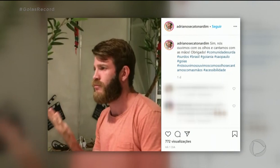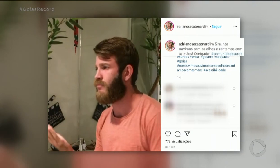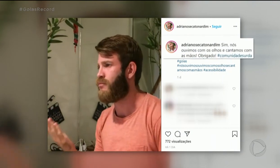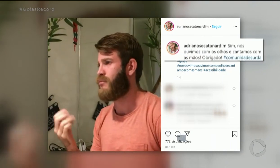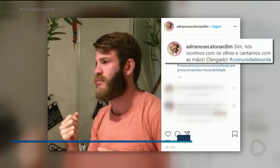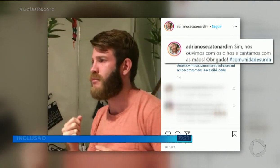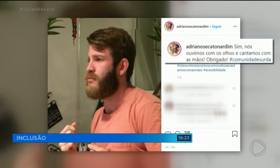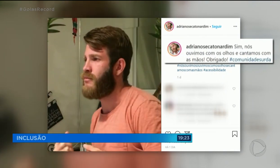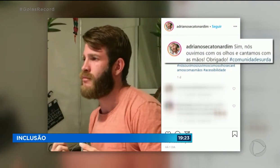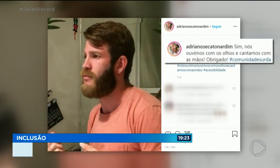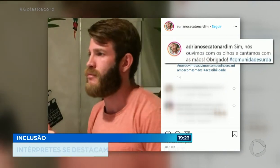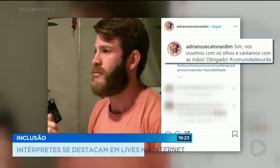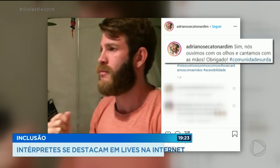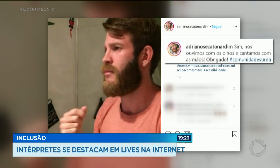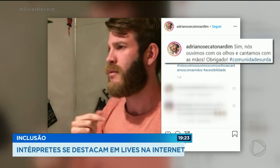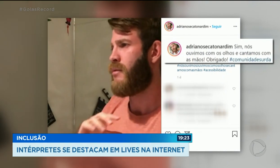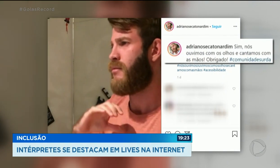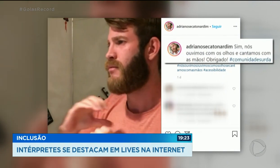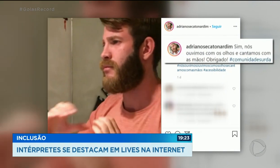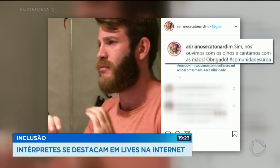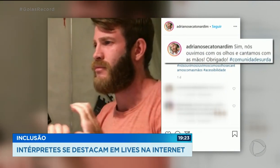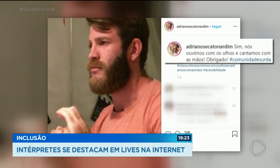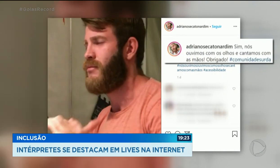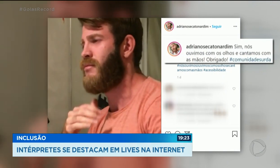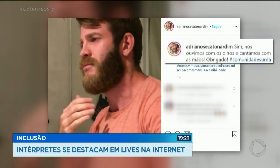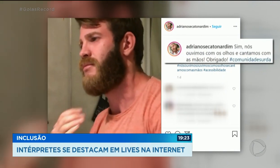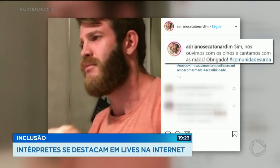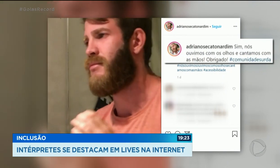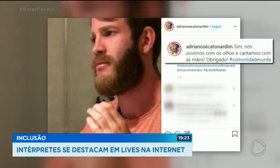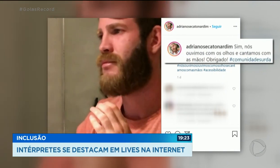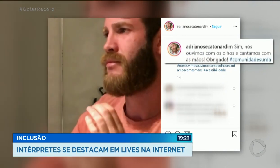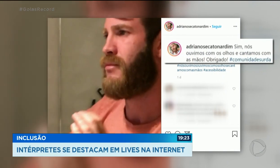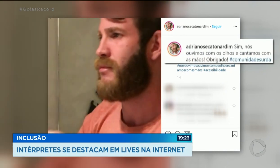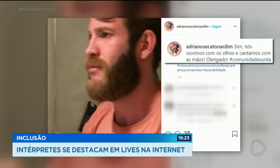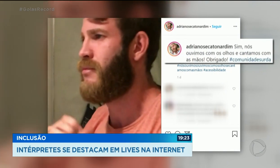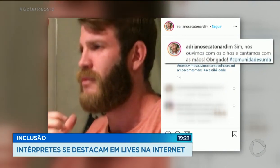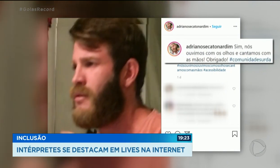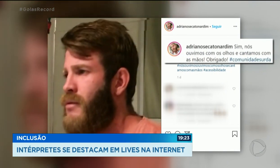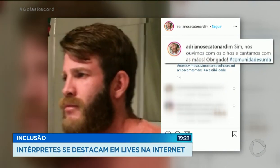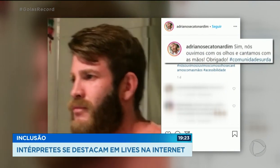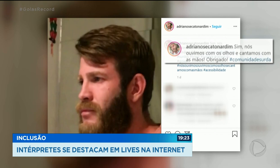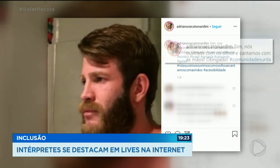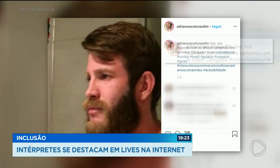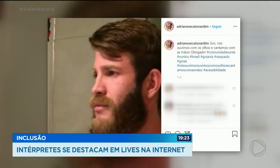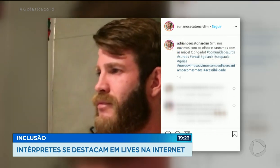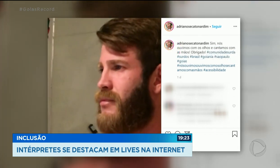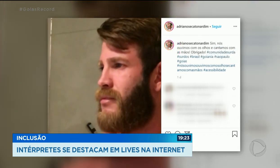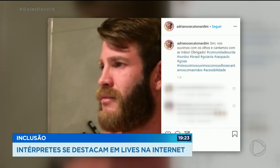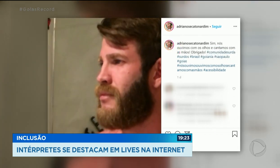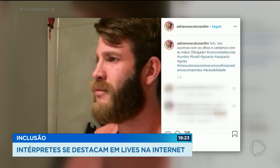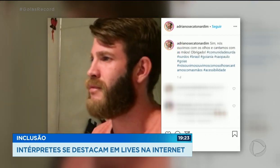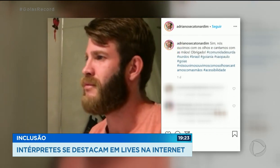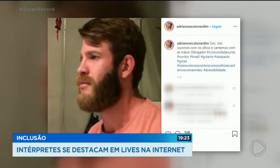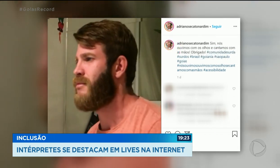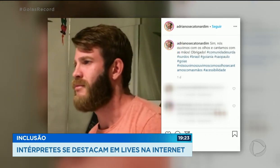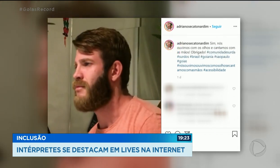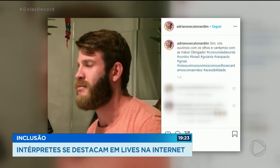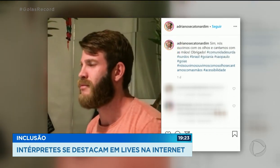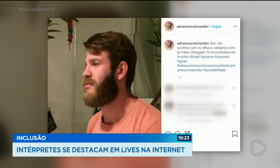Sim, nós ouvimos com os olhos e cantamos com as mãos. Com essas palavras, Adriano mostra aos seguidores das redes